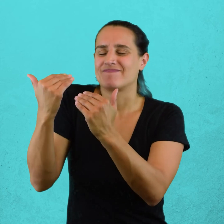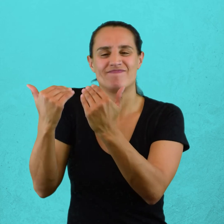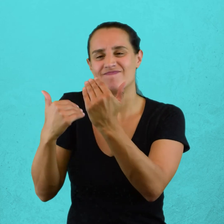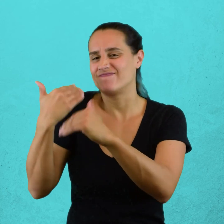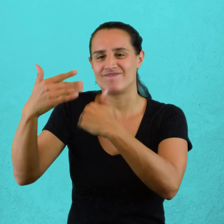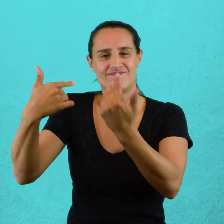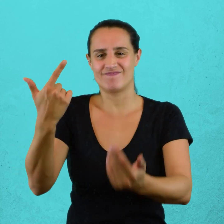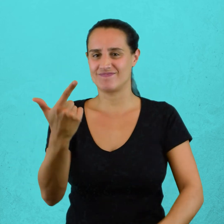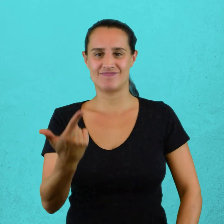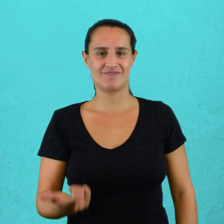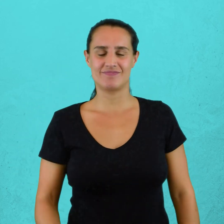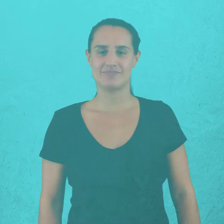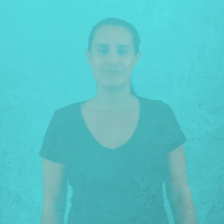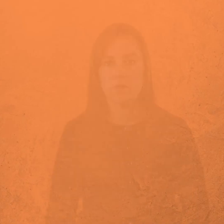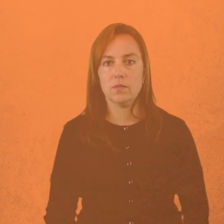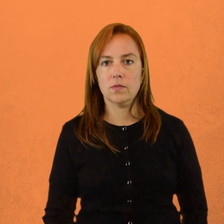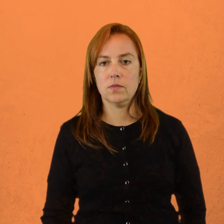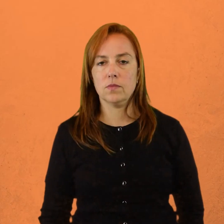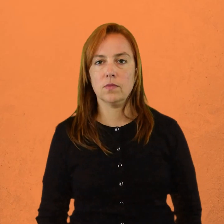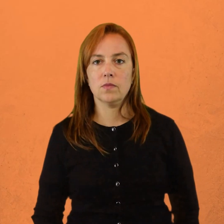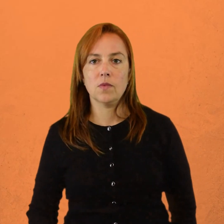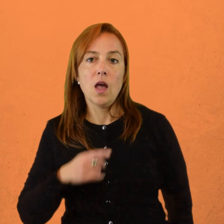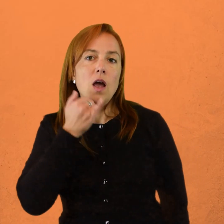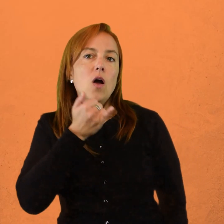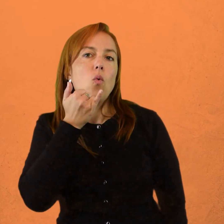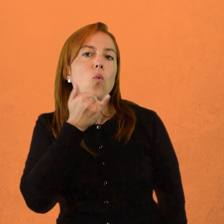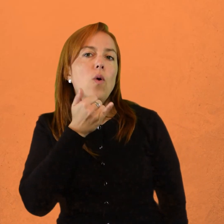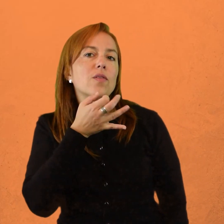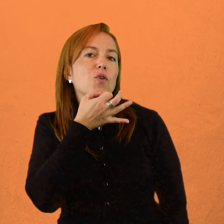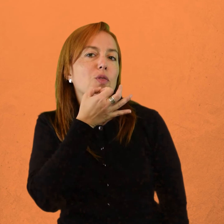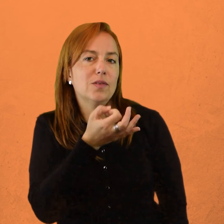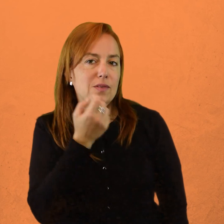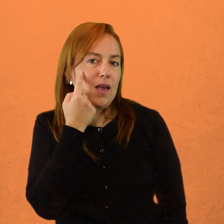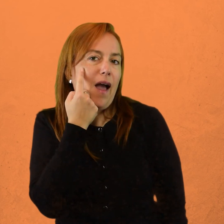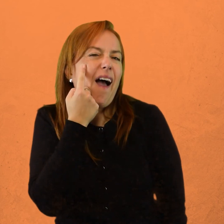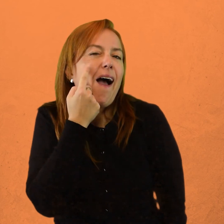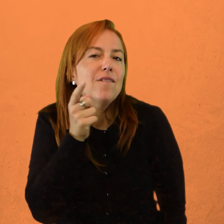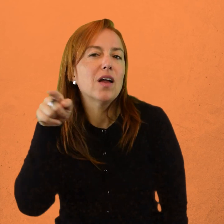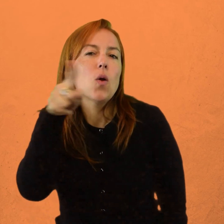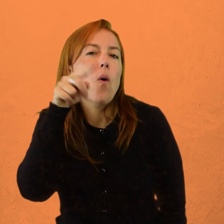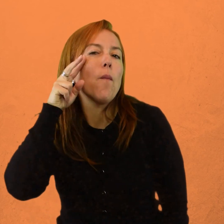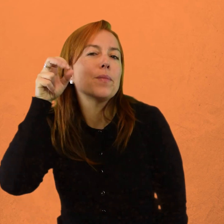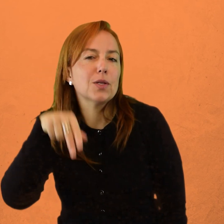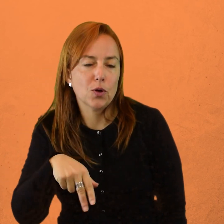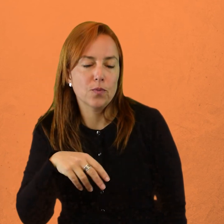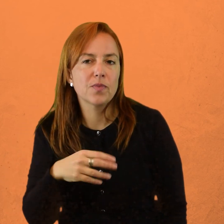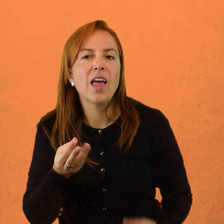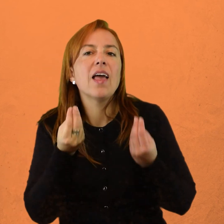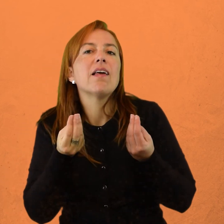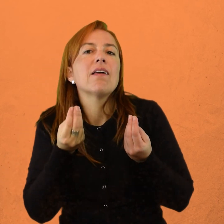obtener nada más. Según se plantea aquí, estimados detectives, ¿qué se puede rescatar como